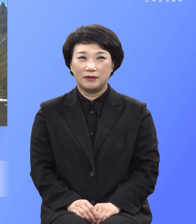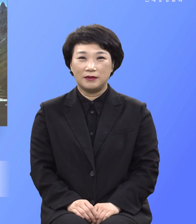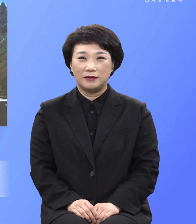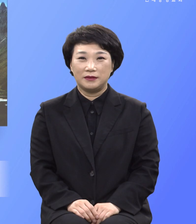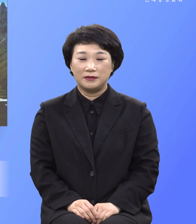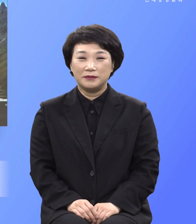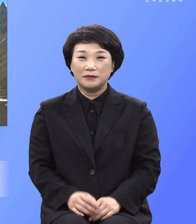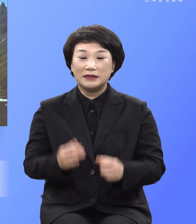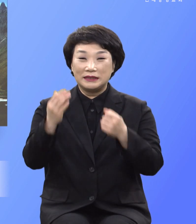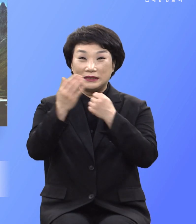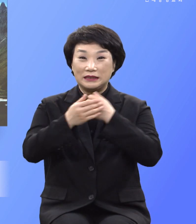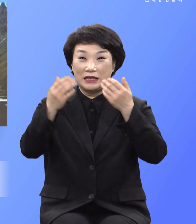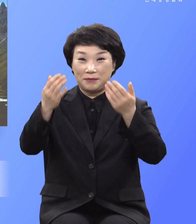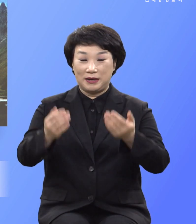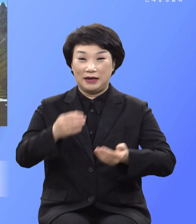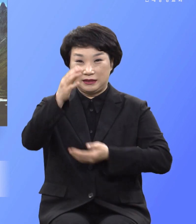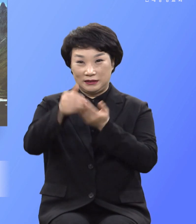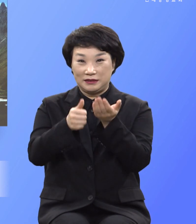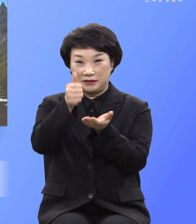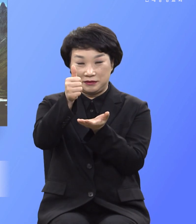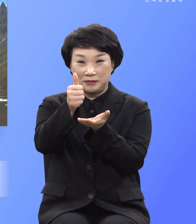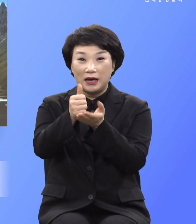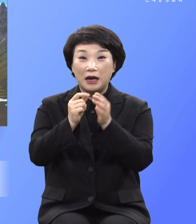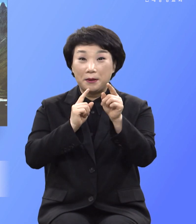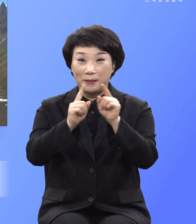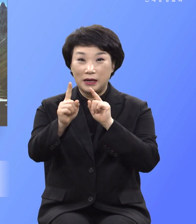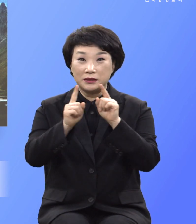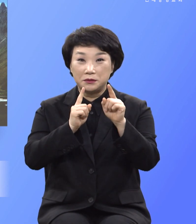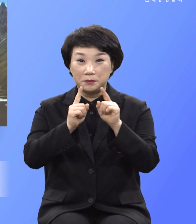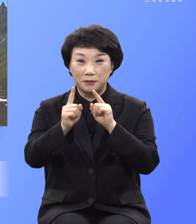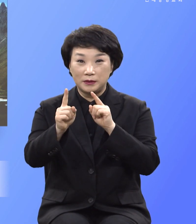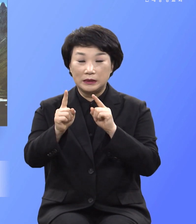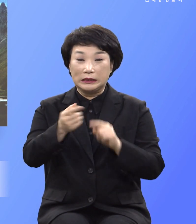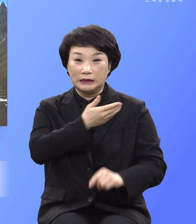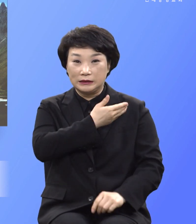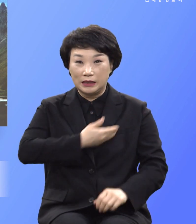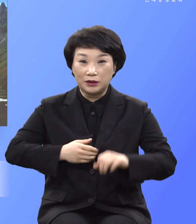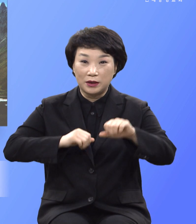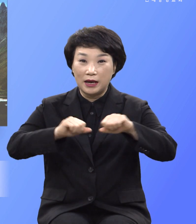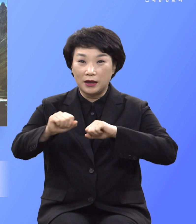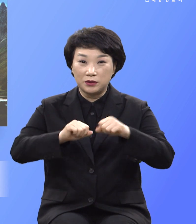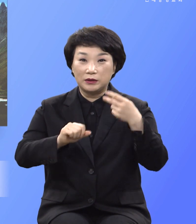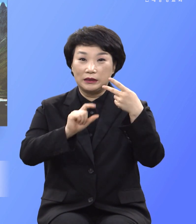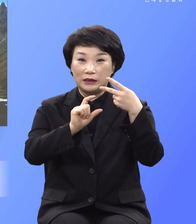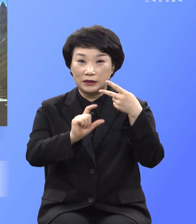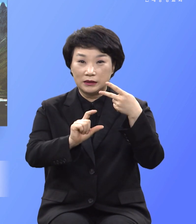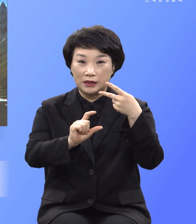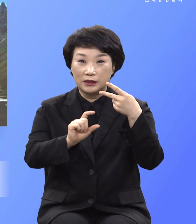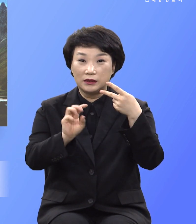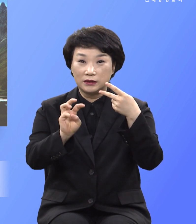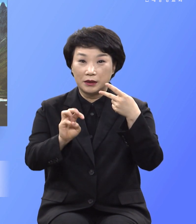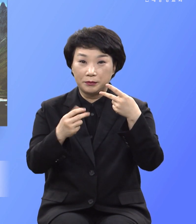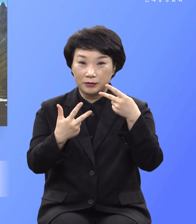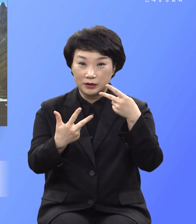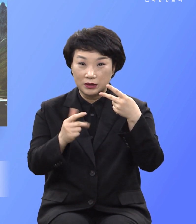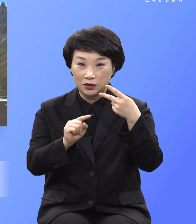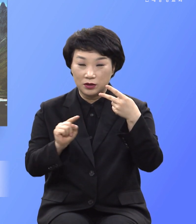은혜 받으실 하나님 말씀은 사도행전 2장 37절에서